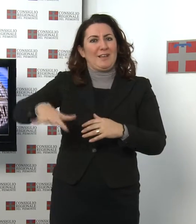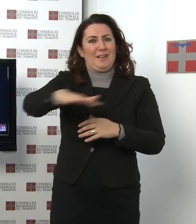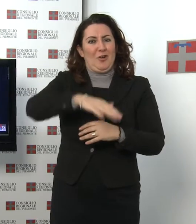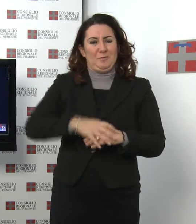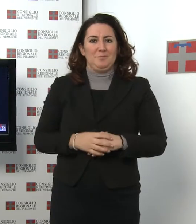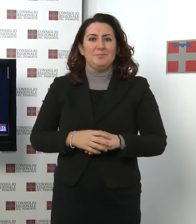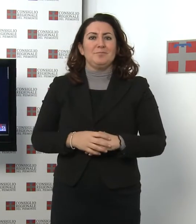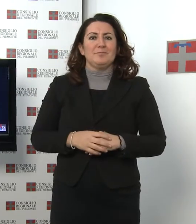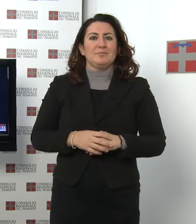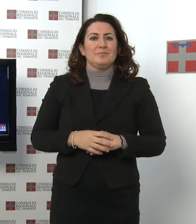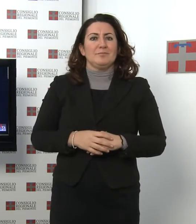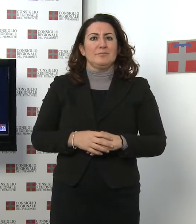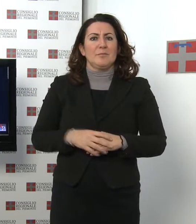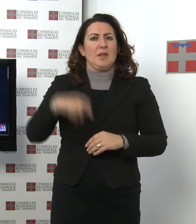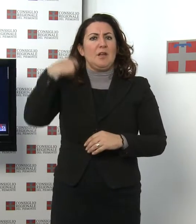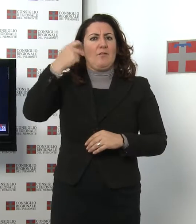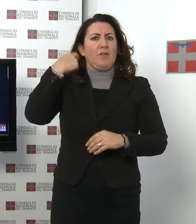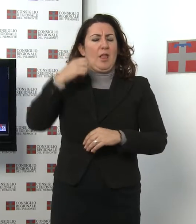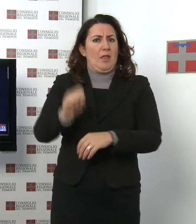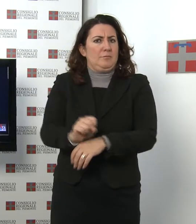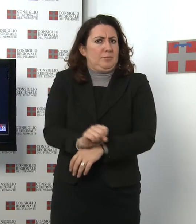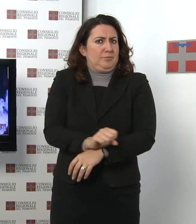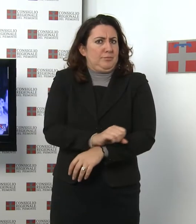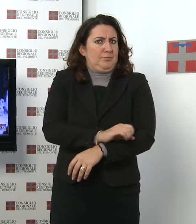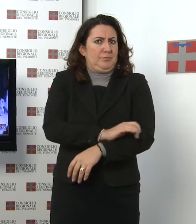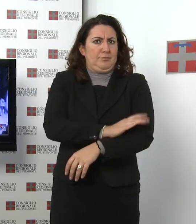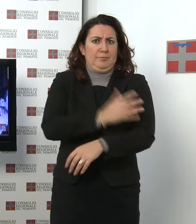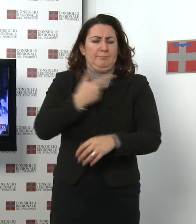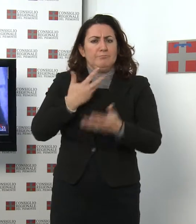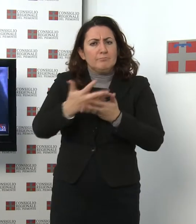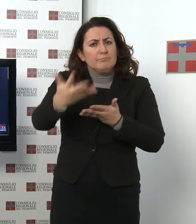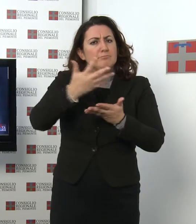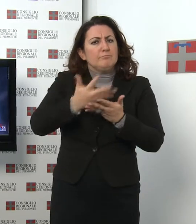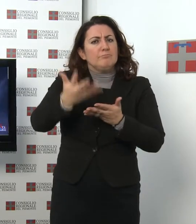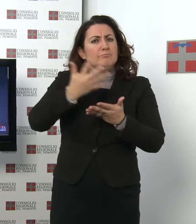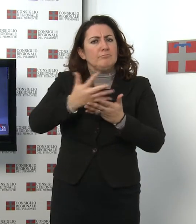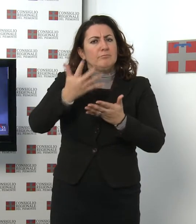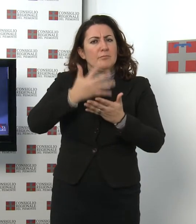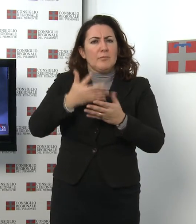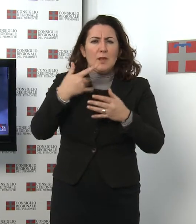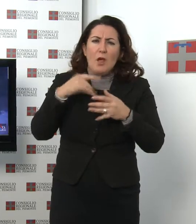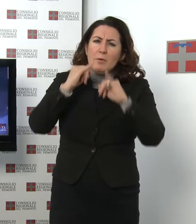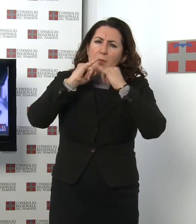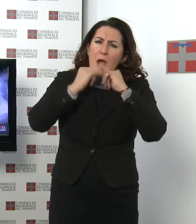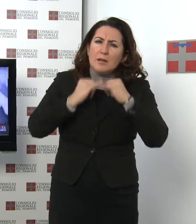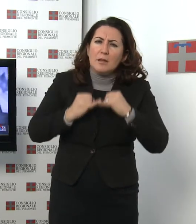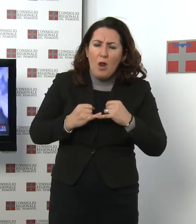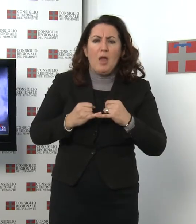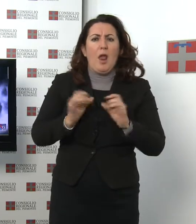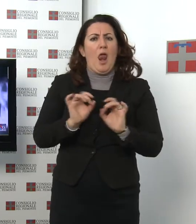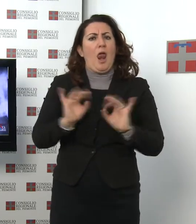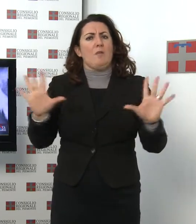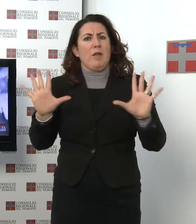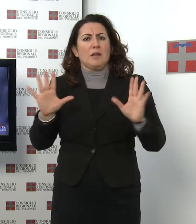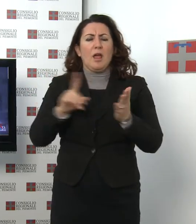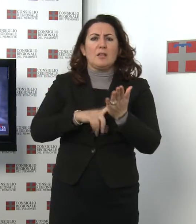Un film intenso e toccante che rivela con sconvolgente accuratezza la negazione della libertà e dei diritti umani che